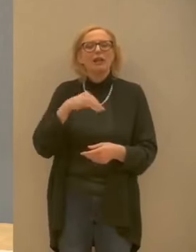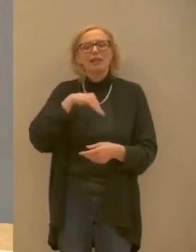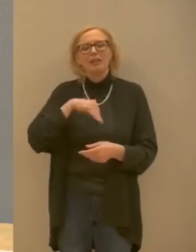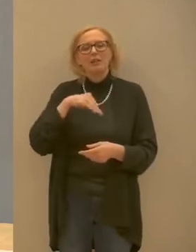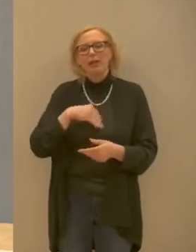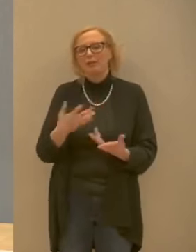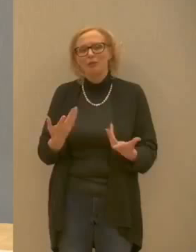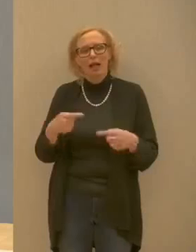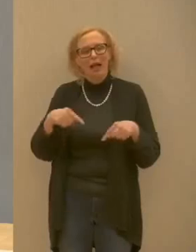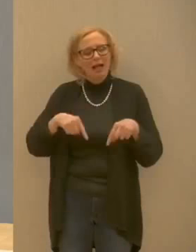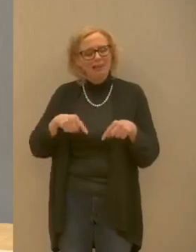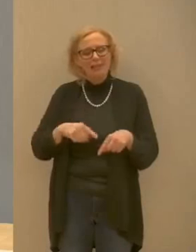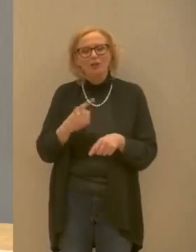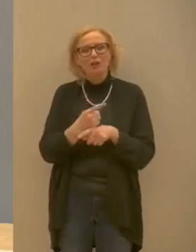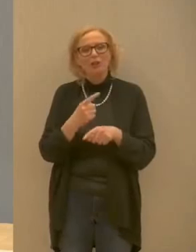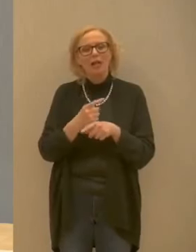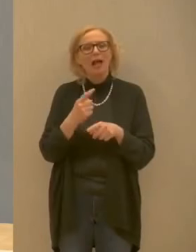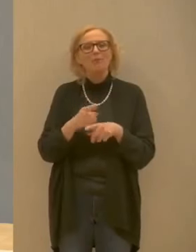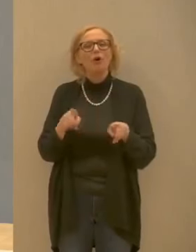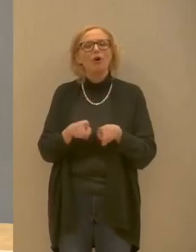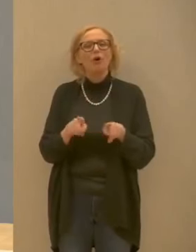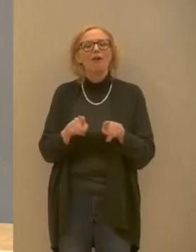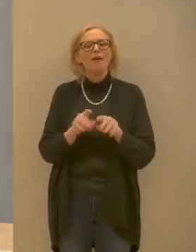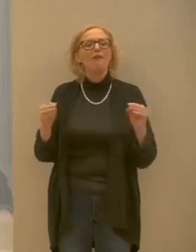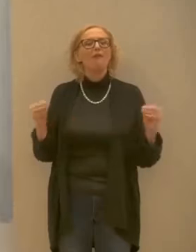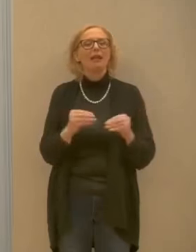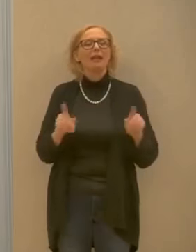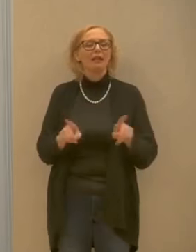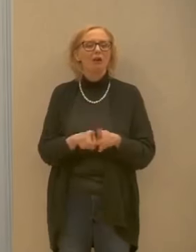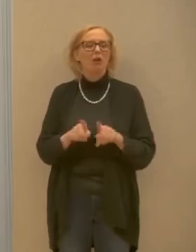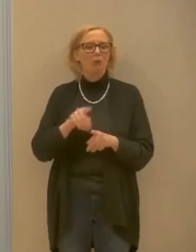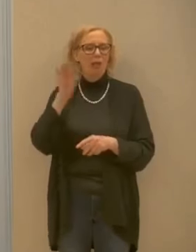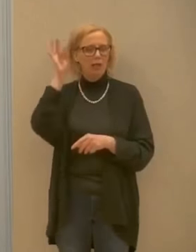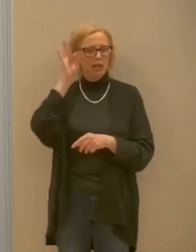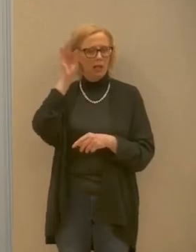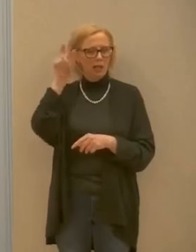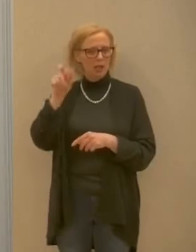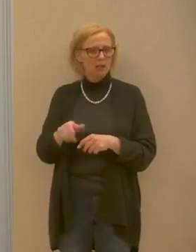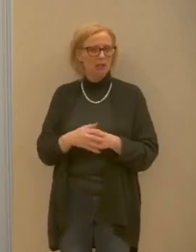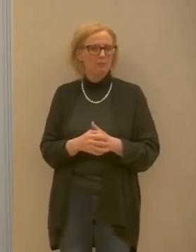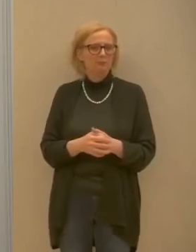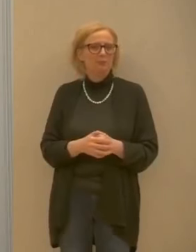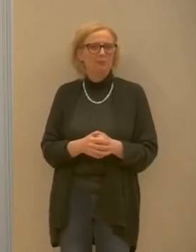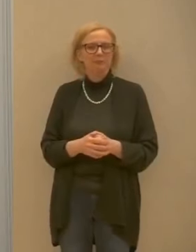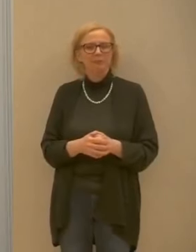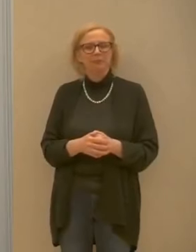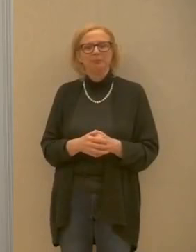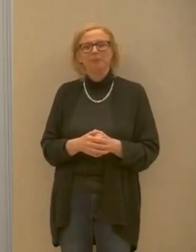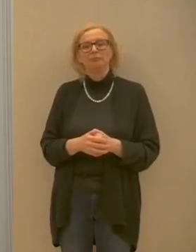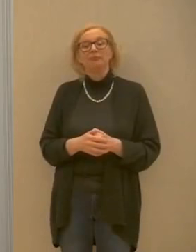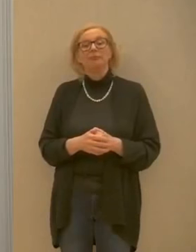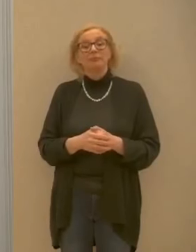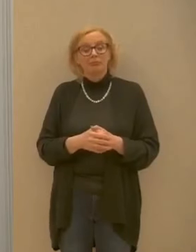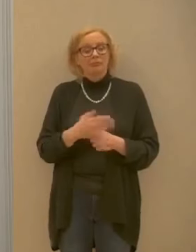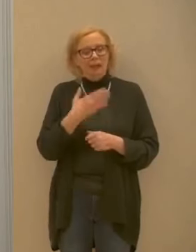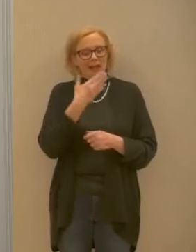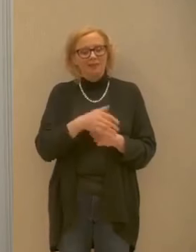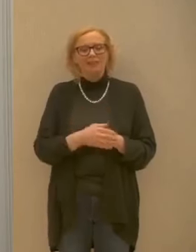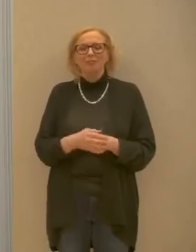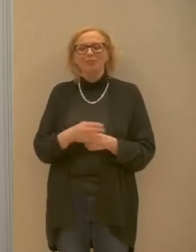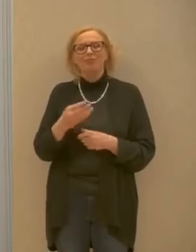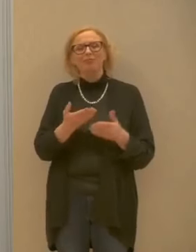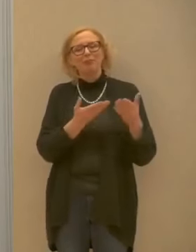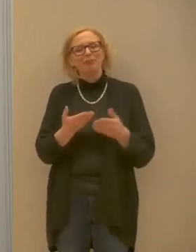in questo momento dobbiamo essere algidi come gli inglesi grazie dottor Ruscitti adesso diamo il benvenuto alla dottoressa Silva Franchini